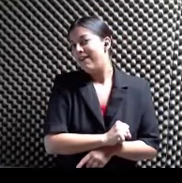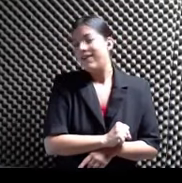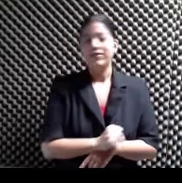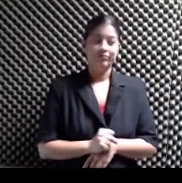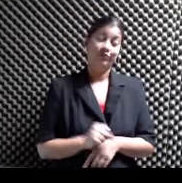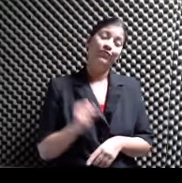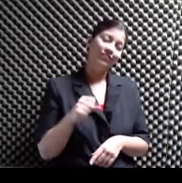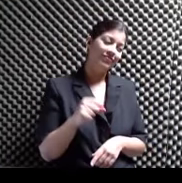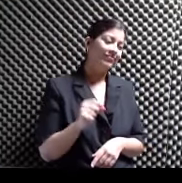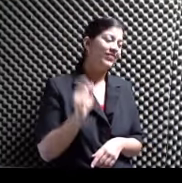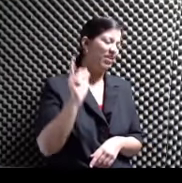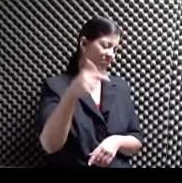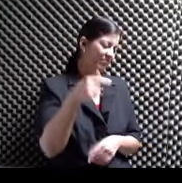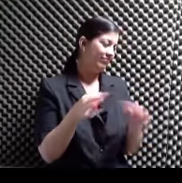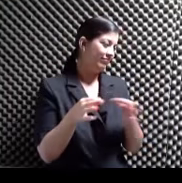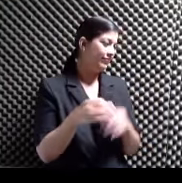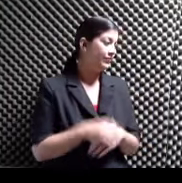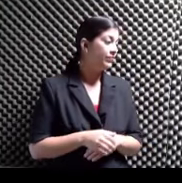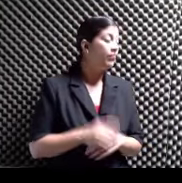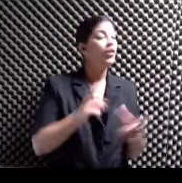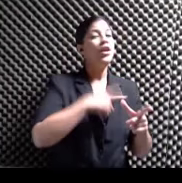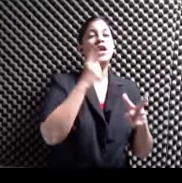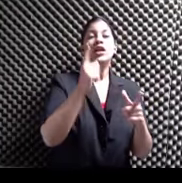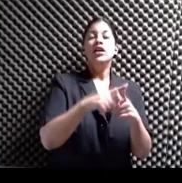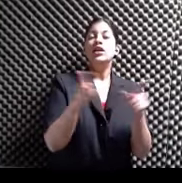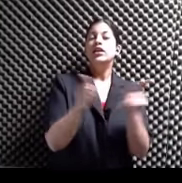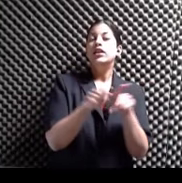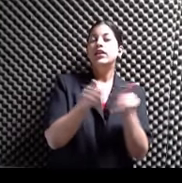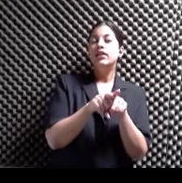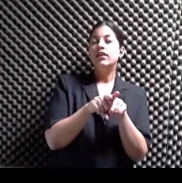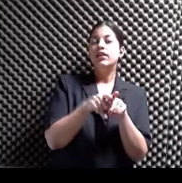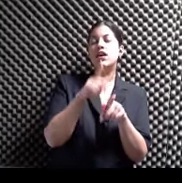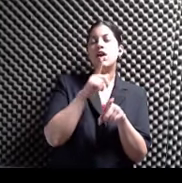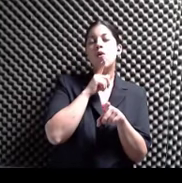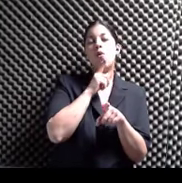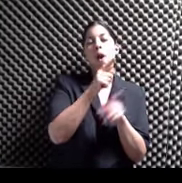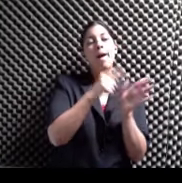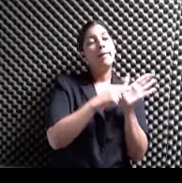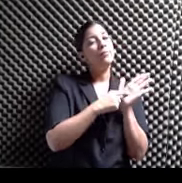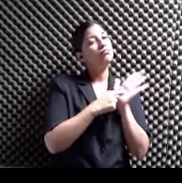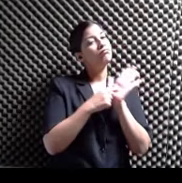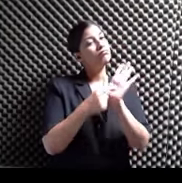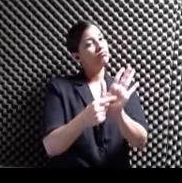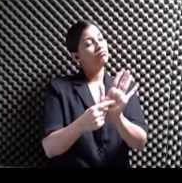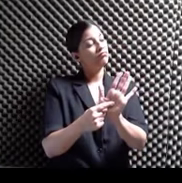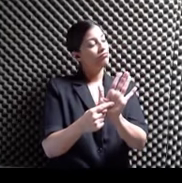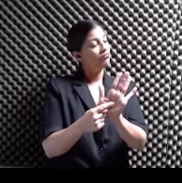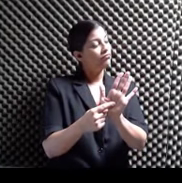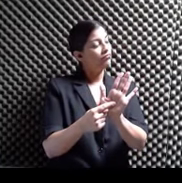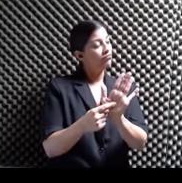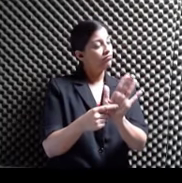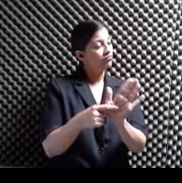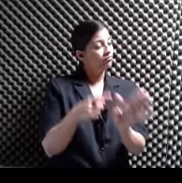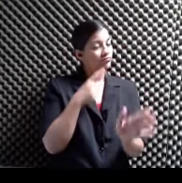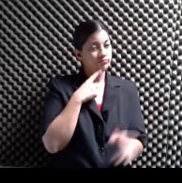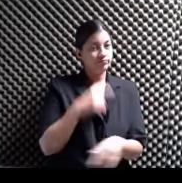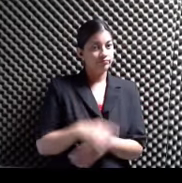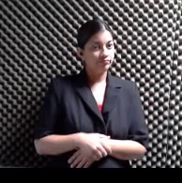Y entonces creo Que va a ser Una presentación En donde Los géneros Se van a